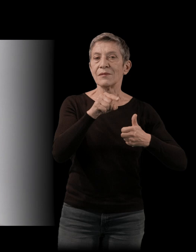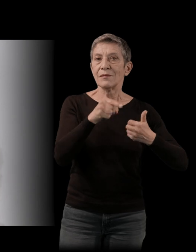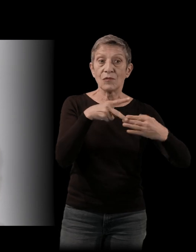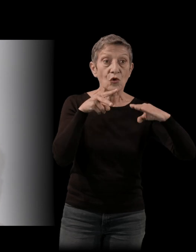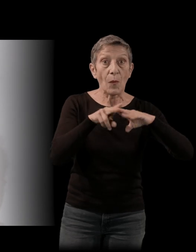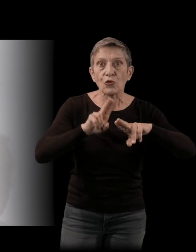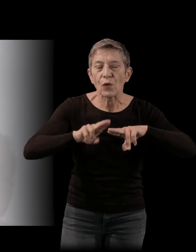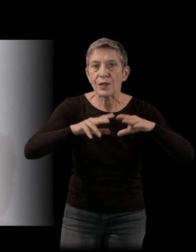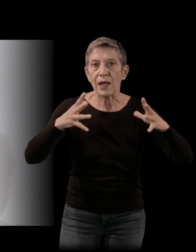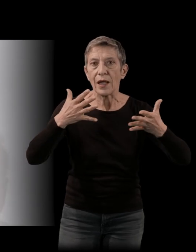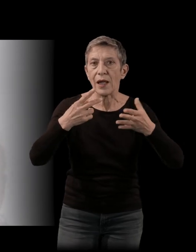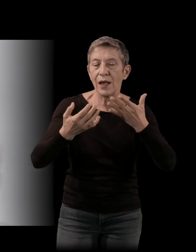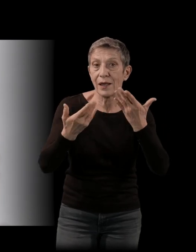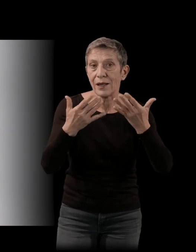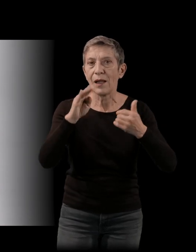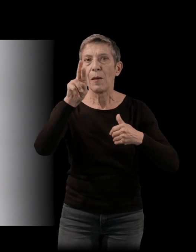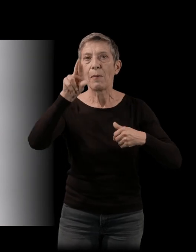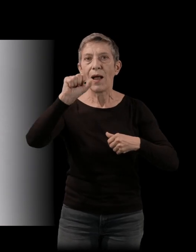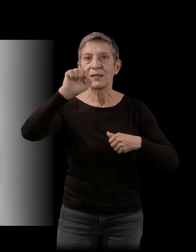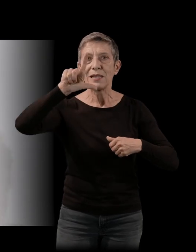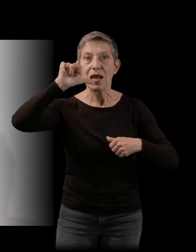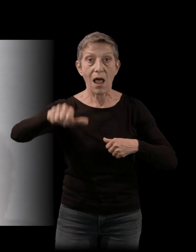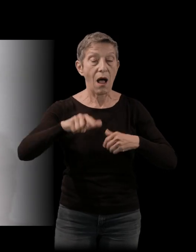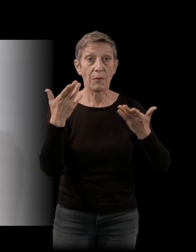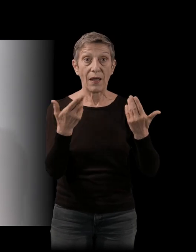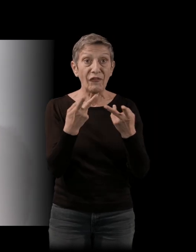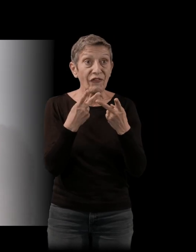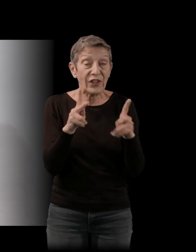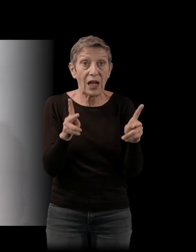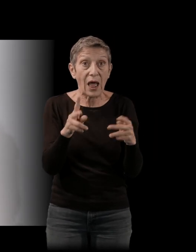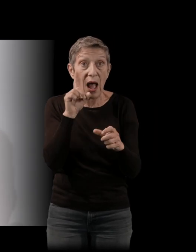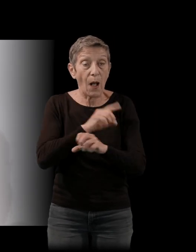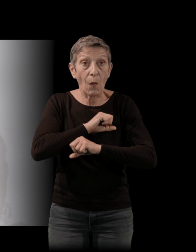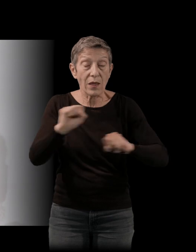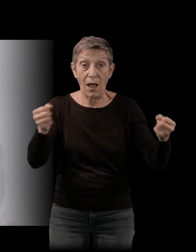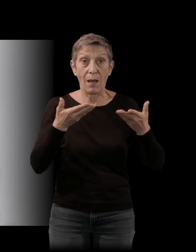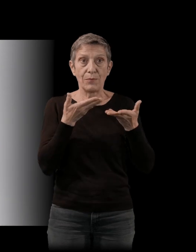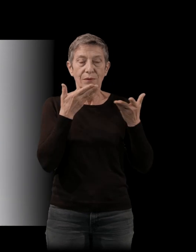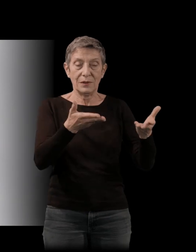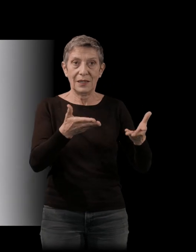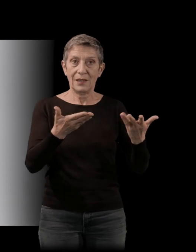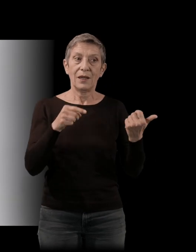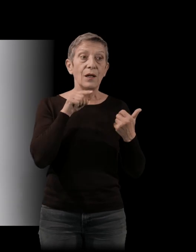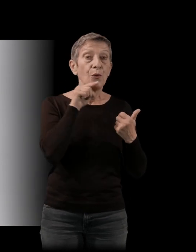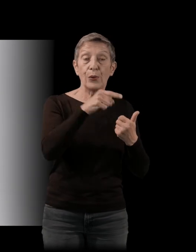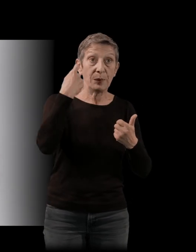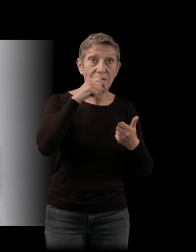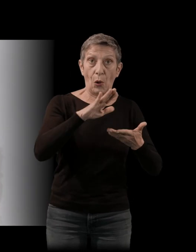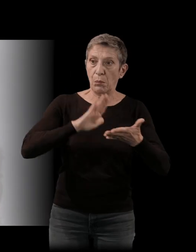incroyable construite un peu au milieu de nulle part au Brésil, qui va promettre à la population 50 ans de progrès